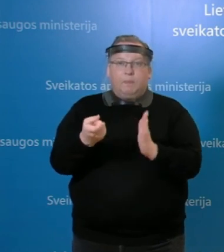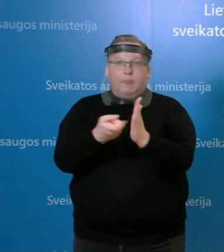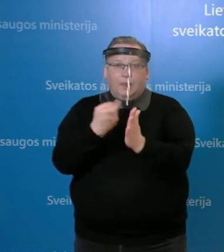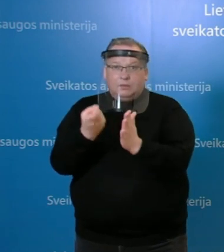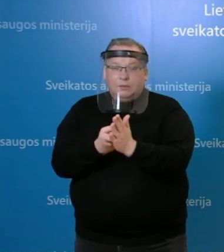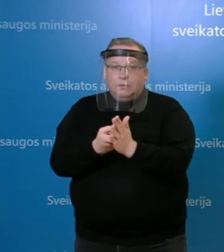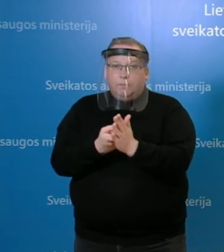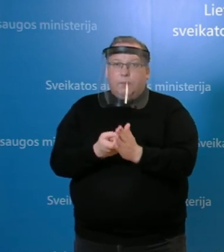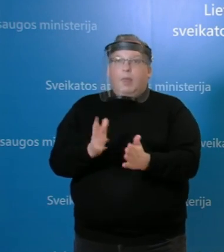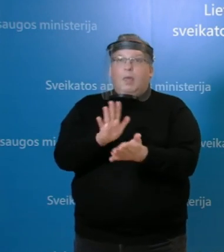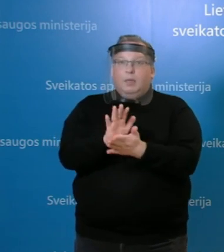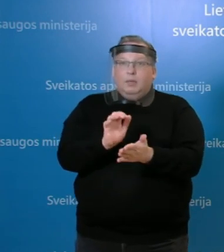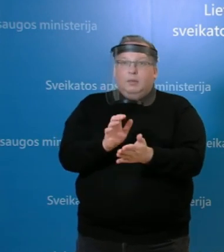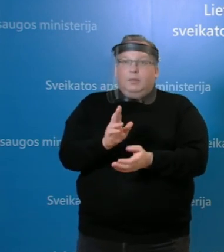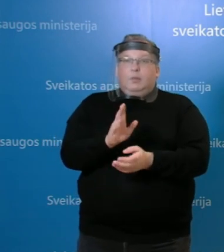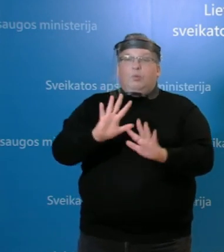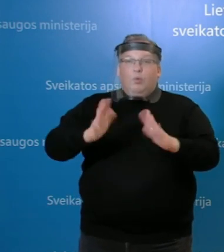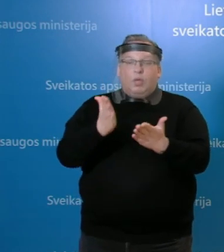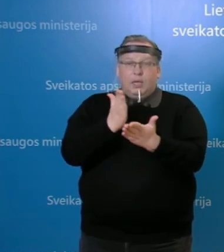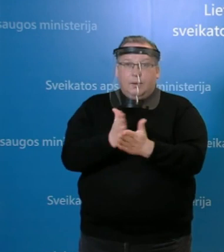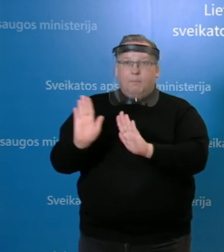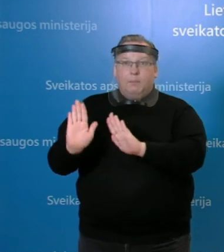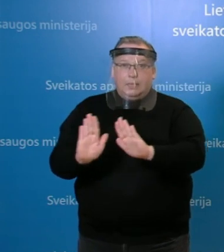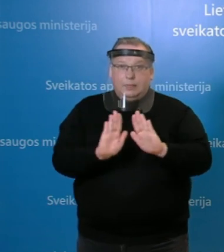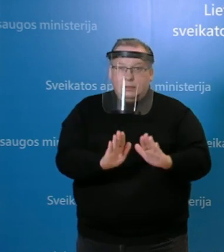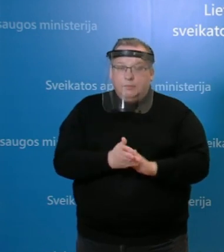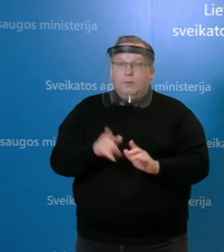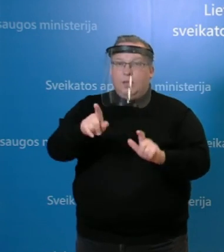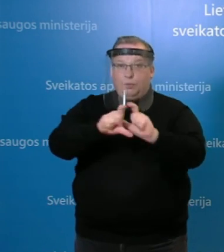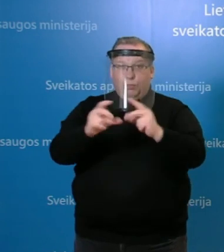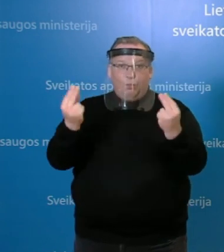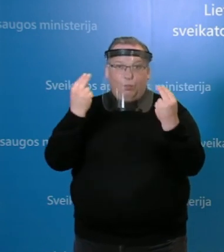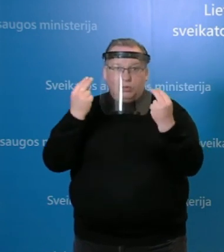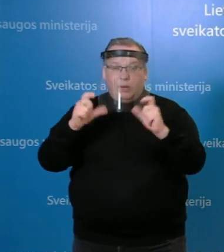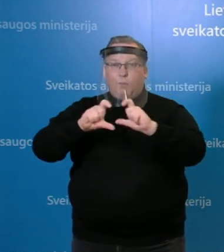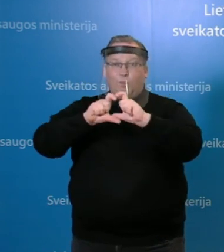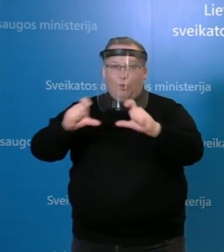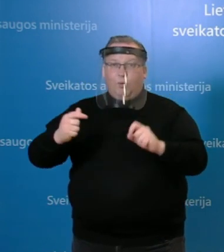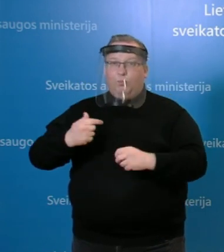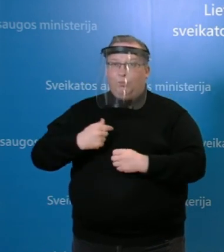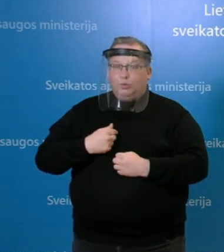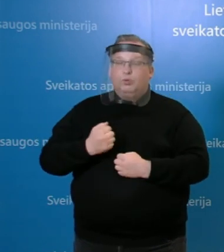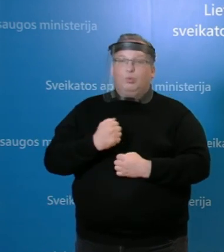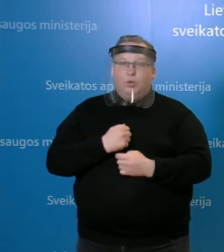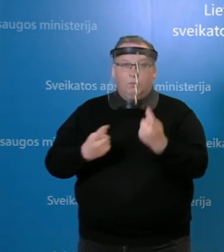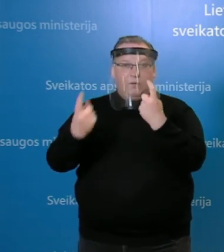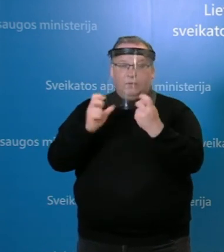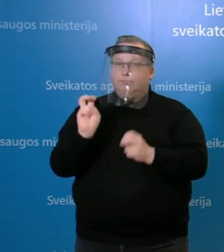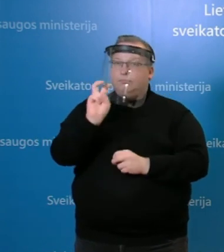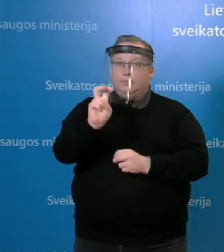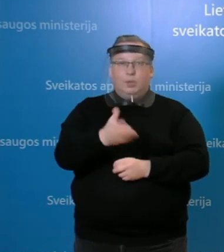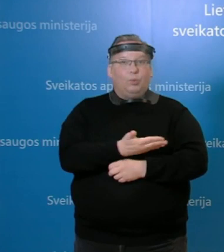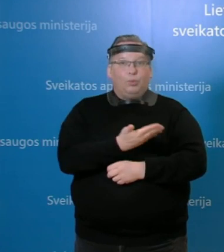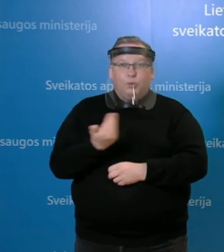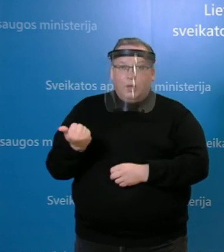kas yra, kokia situacija, kad mokslyviai, mokyklą mūsų bendžiau pirminiais duomenimis nėjo ir